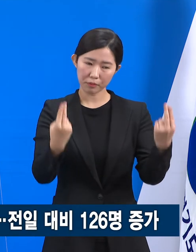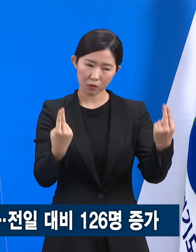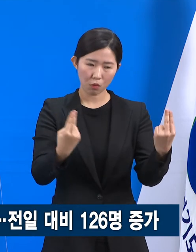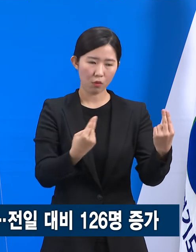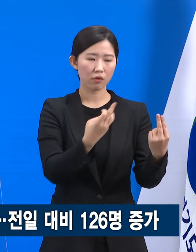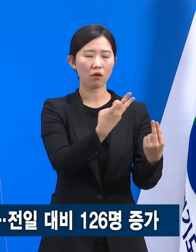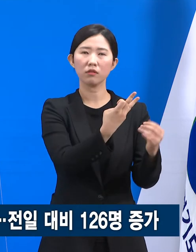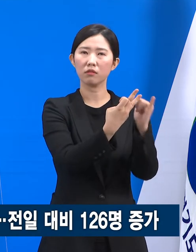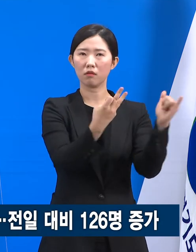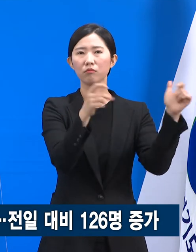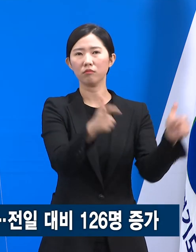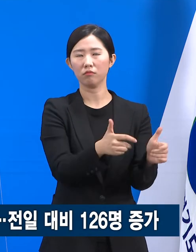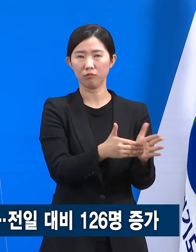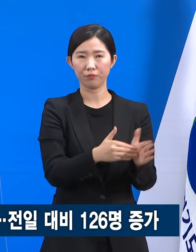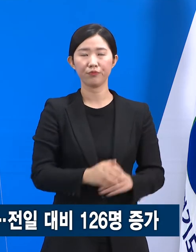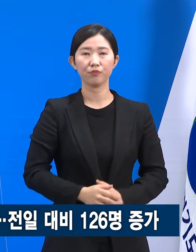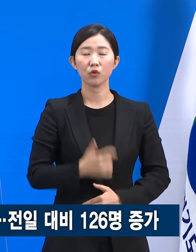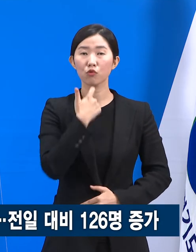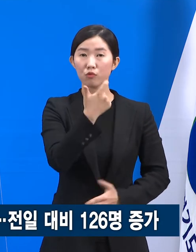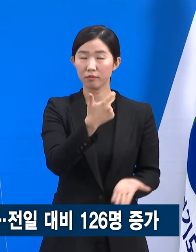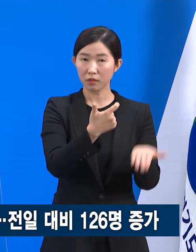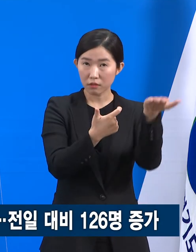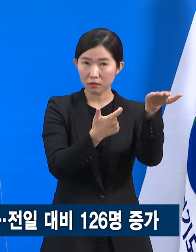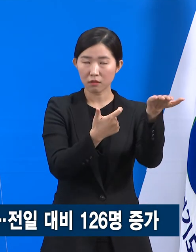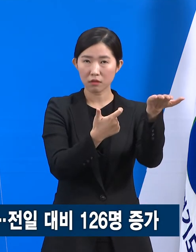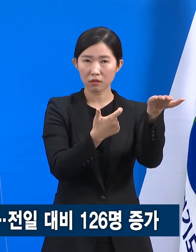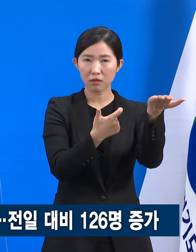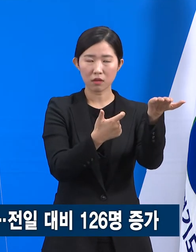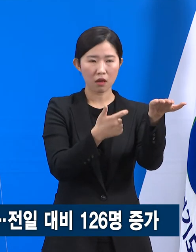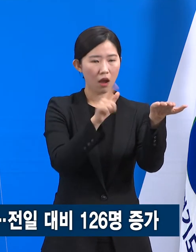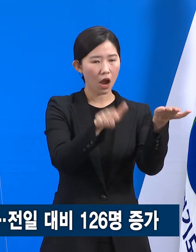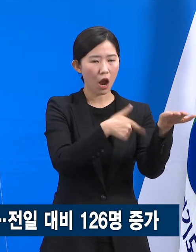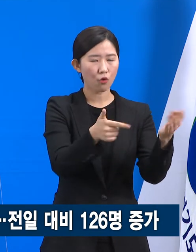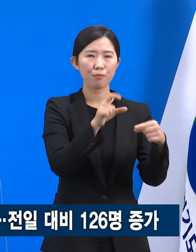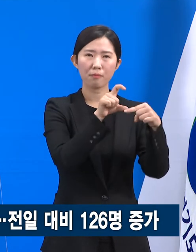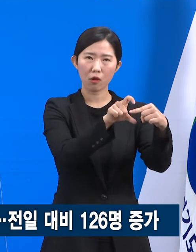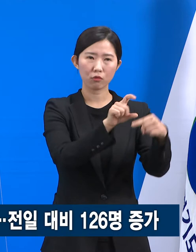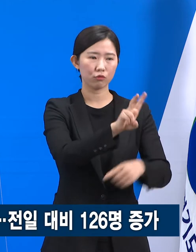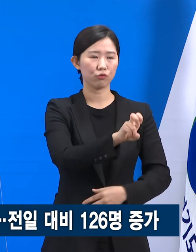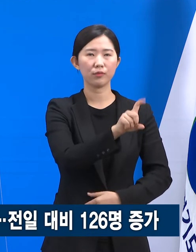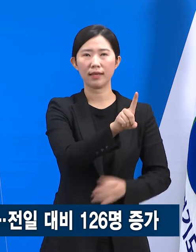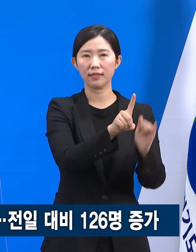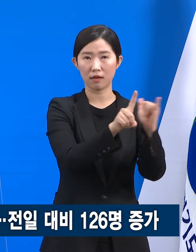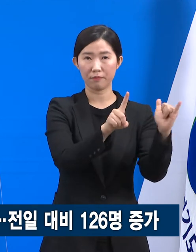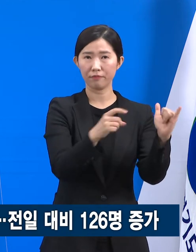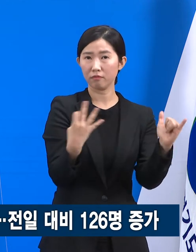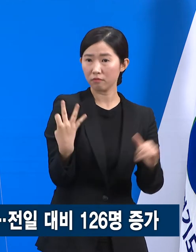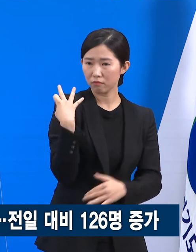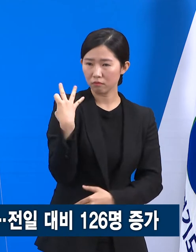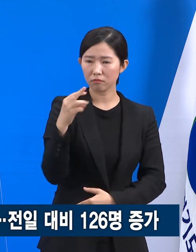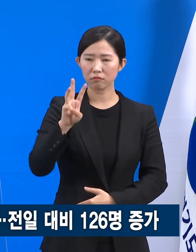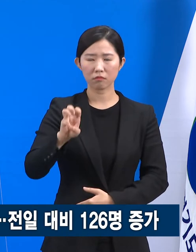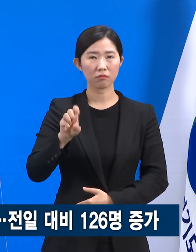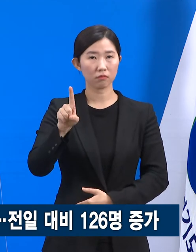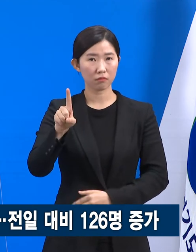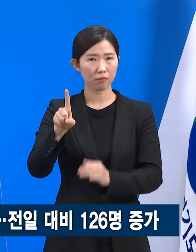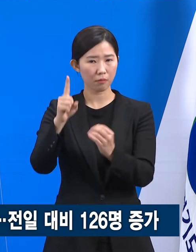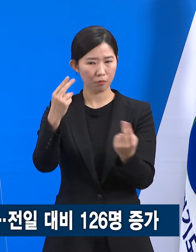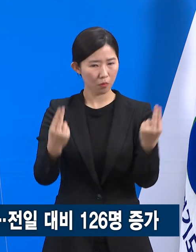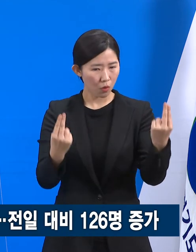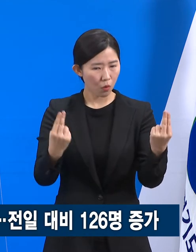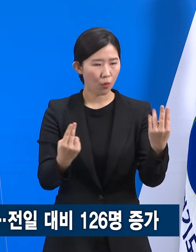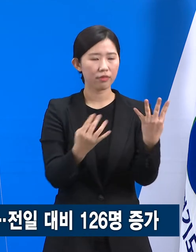60세 이상 고령 확진자는 일평균 27명으로 전주 31명 대비 4명